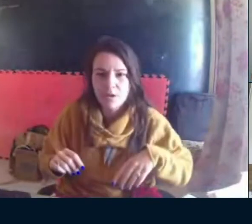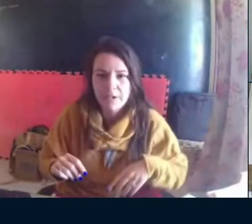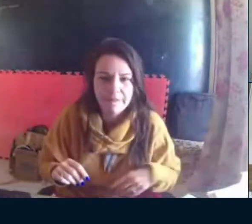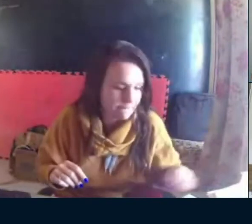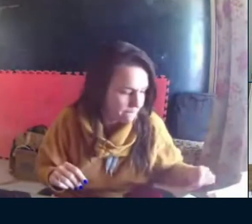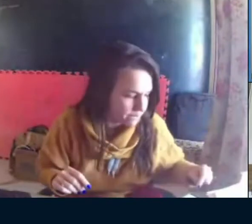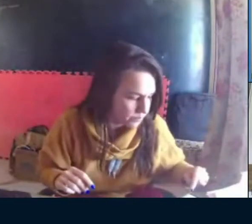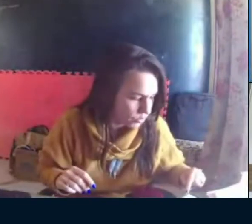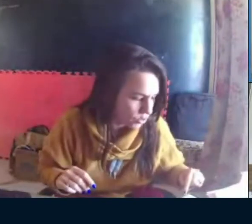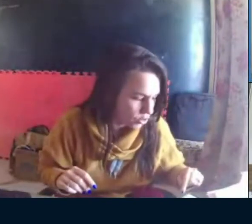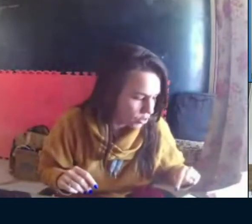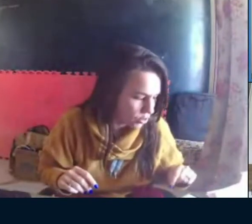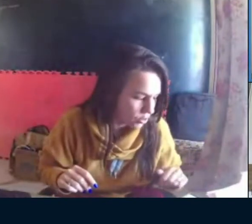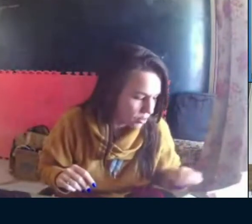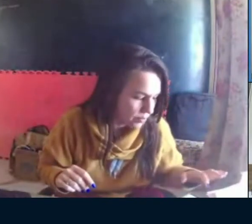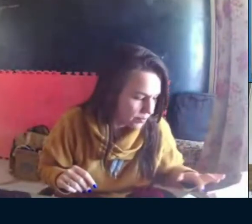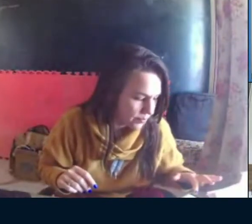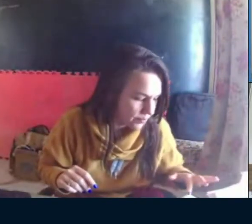Quais são